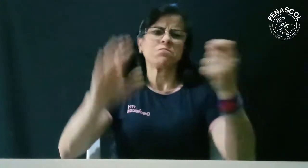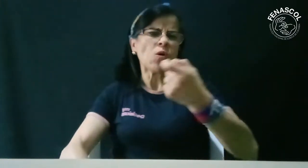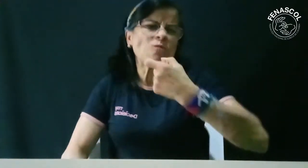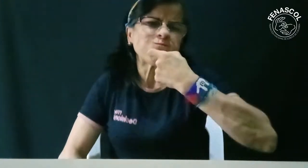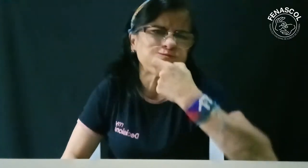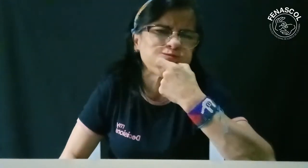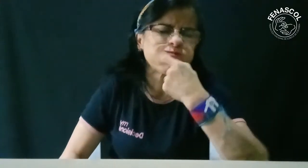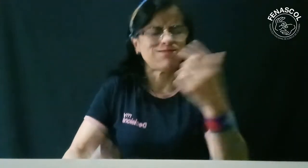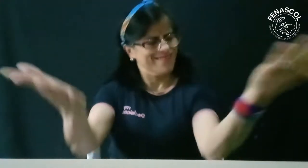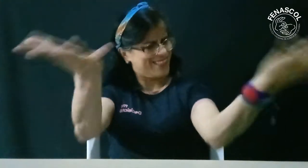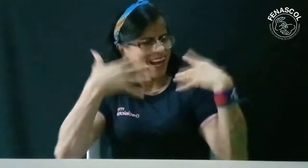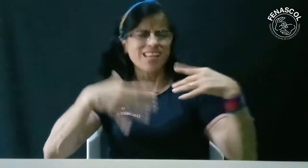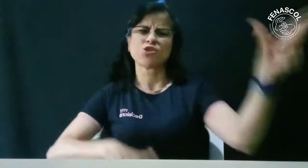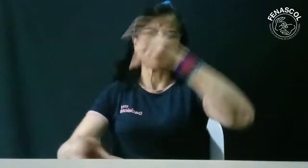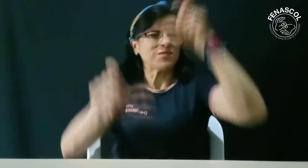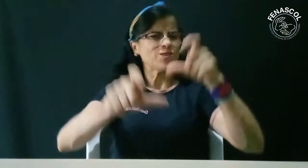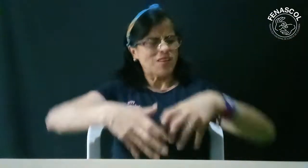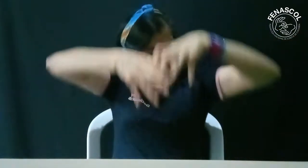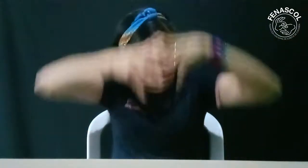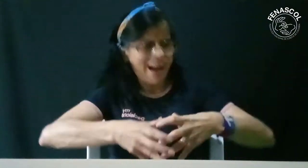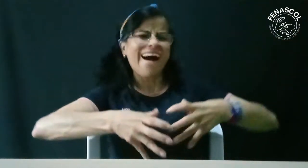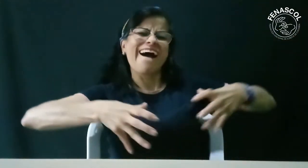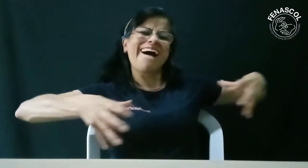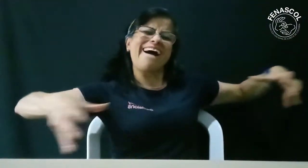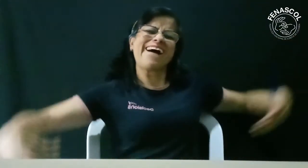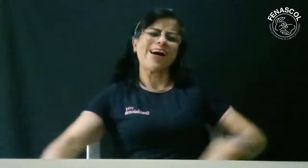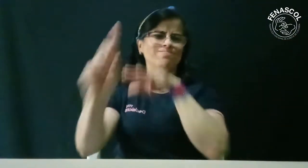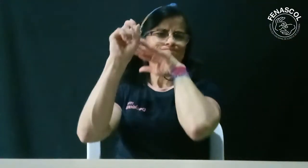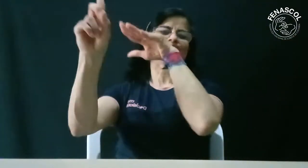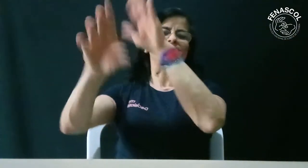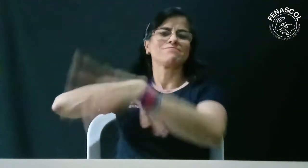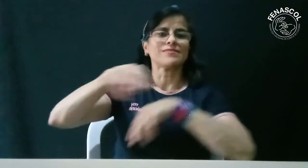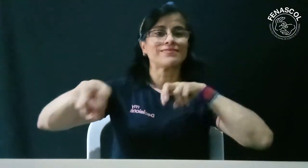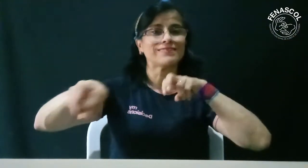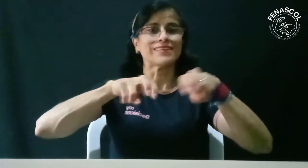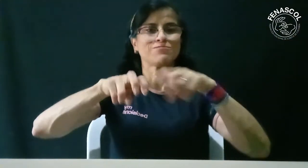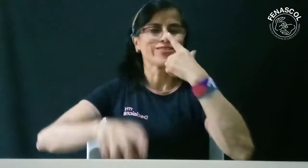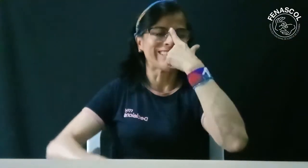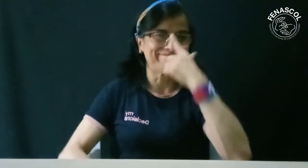pitos, lo que sea necesario para que seamos muchos haciendo incidencia frente al Ministerio del Transporte.